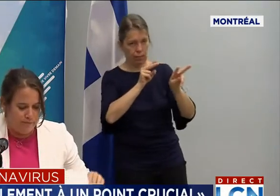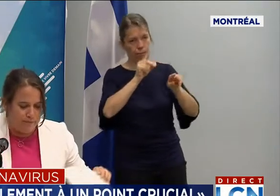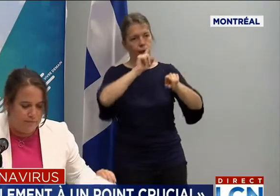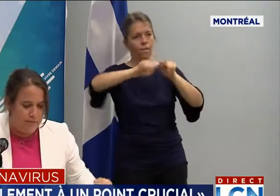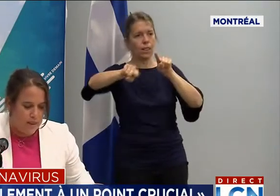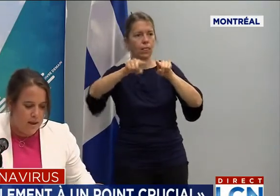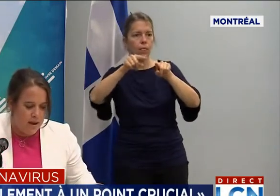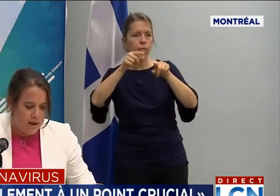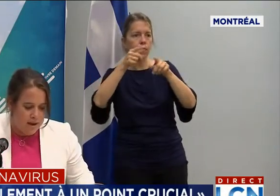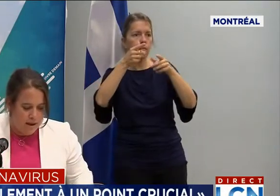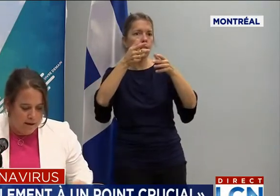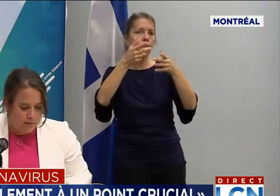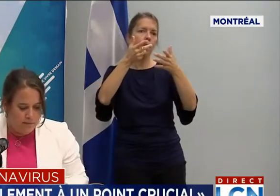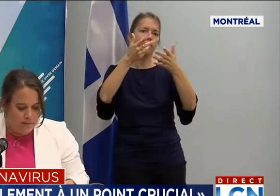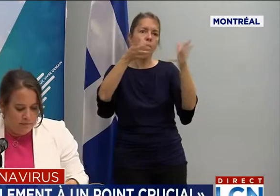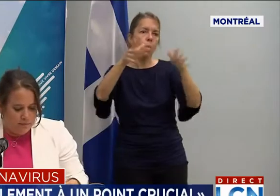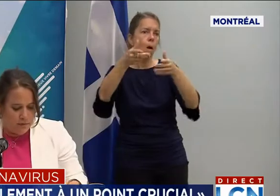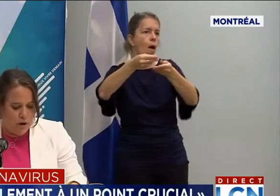nouveau.